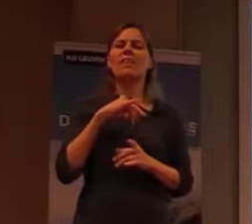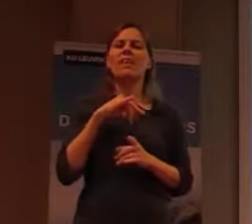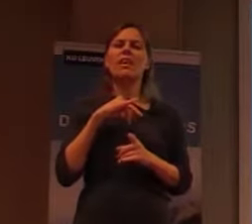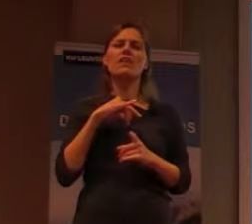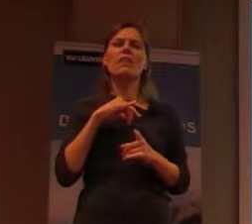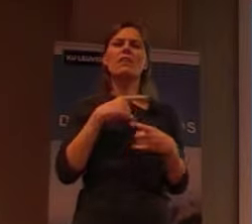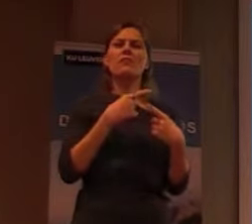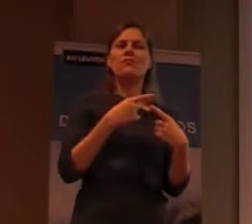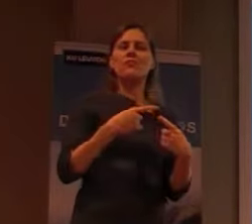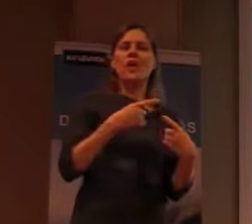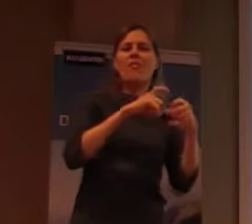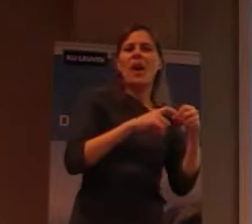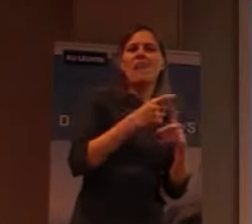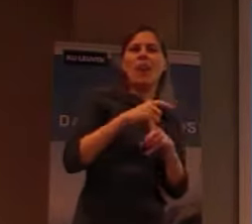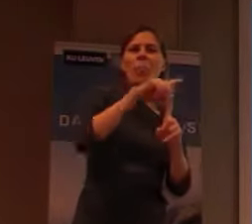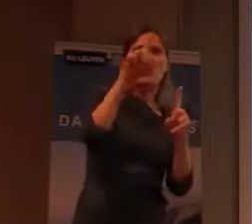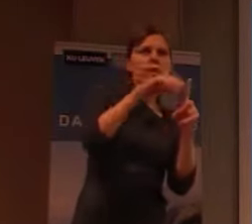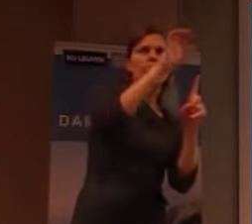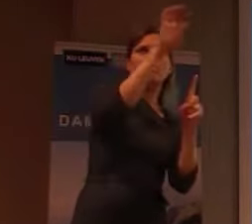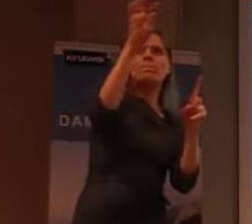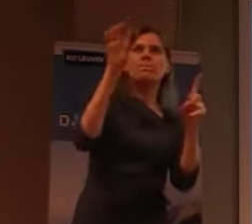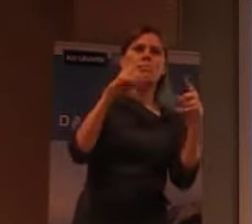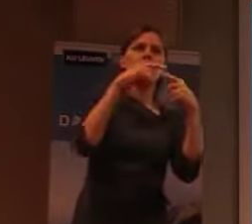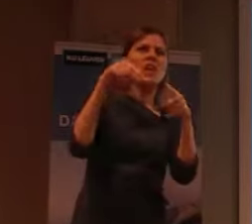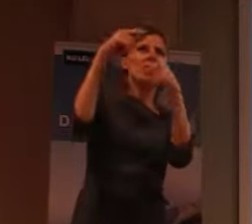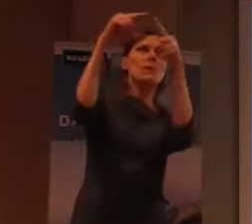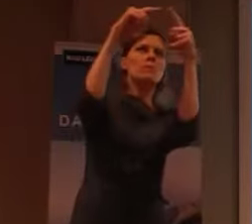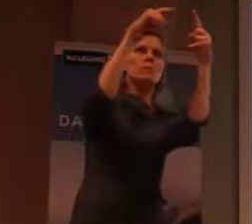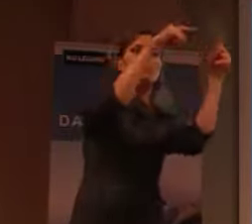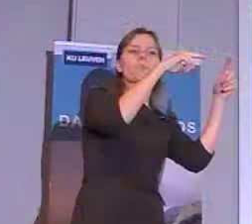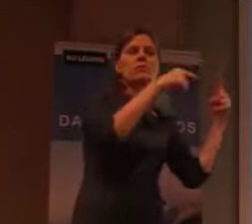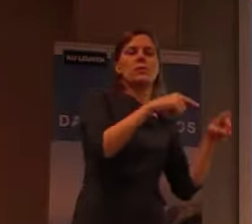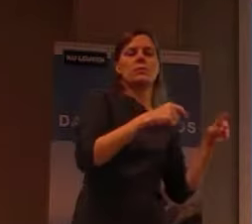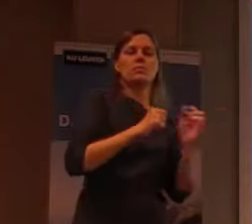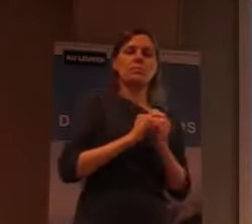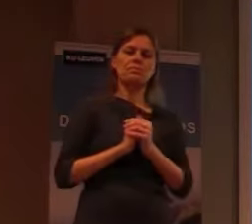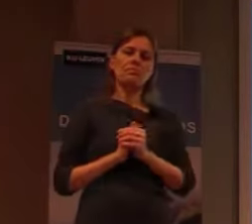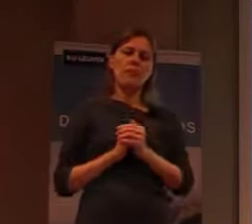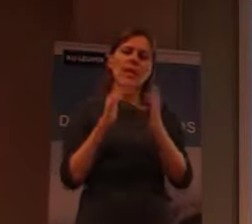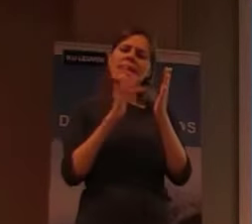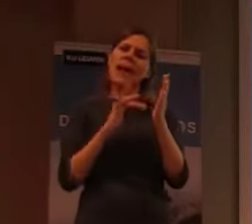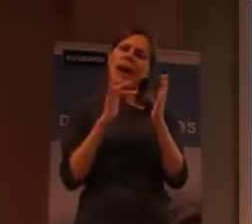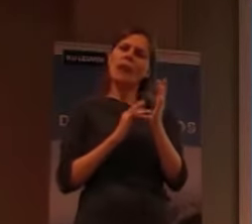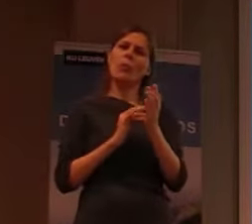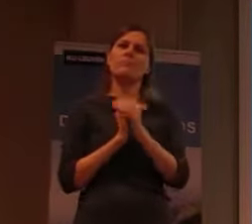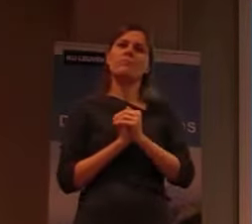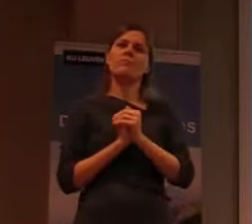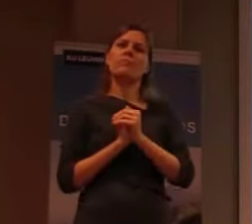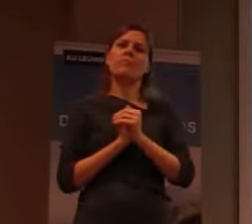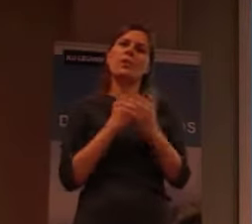verschillende delen van de wereld. Dus ik zou u eigenlijk eerst graag eens op een soort van kleine